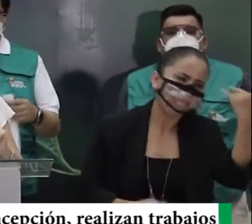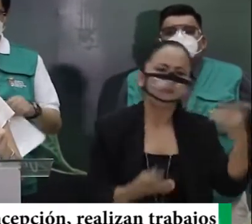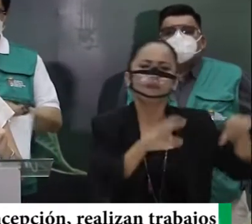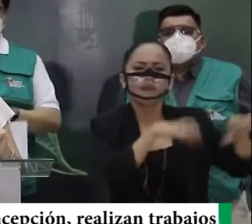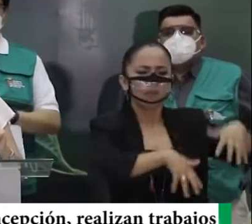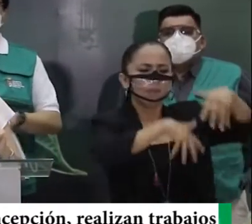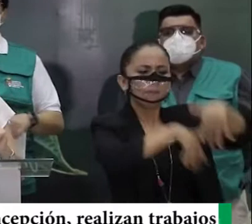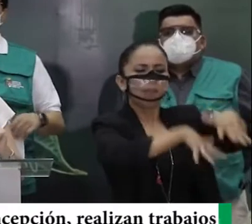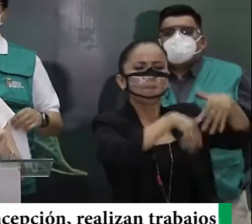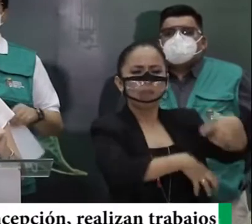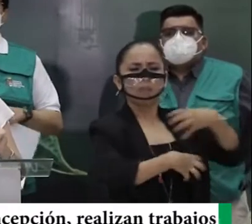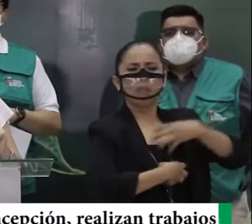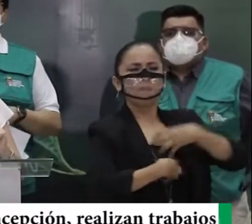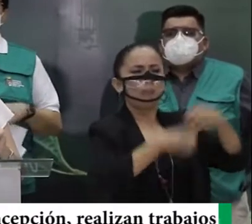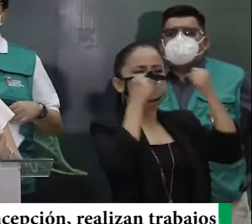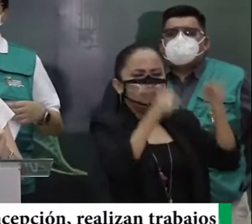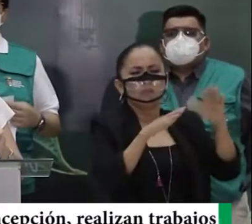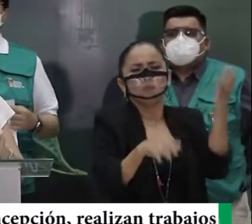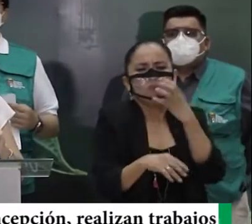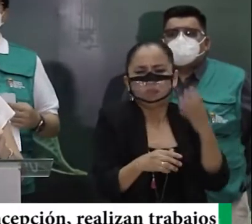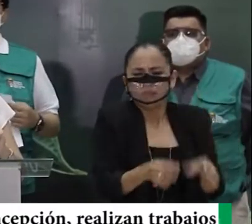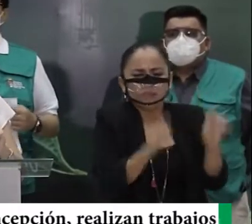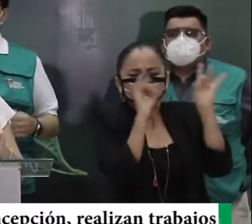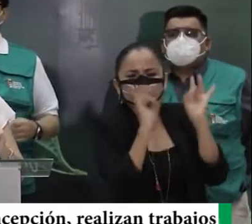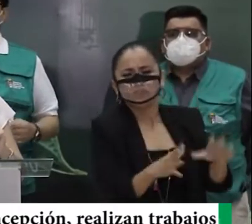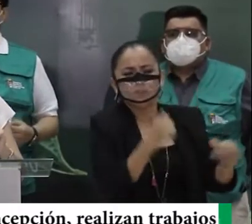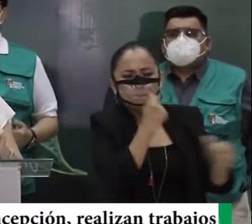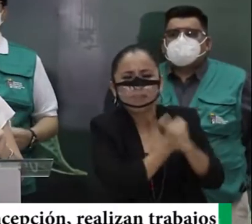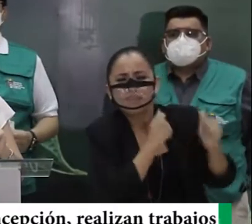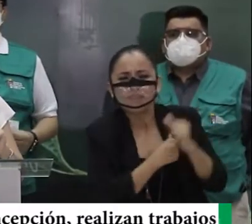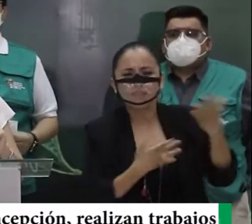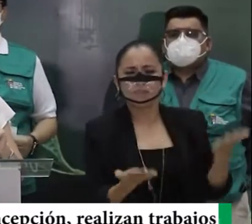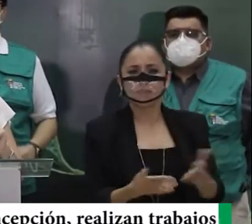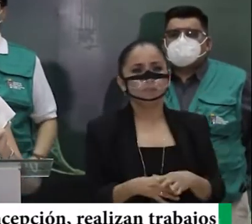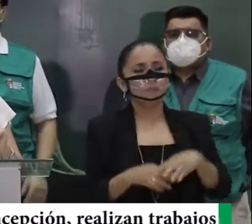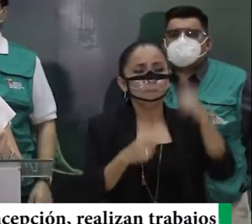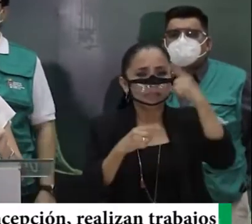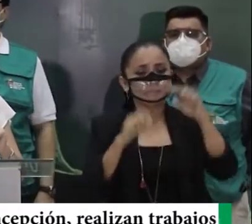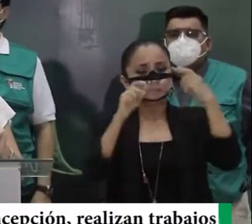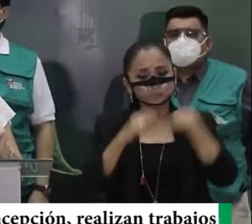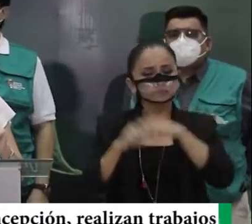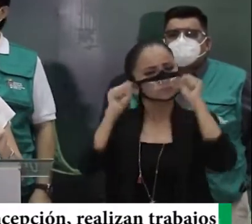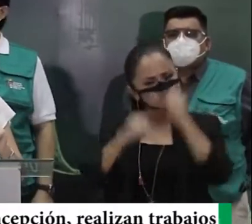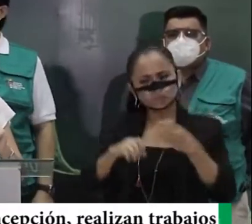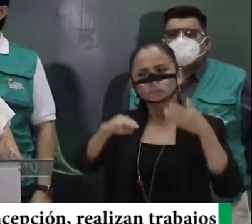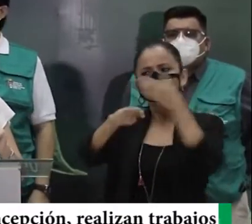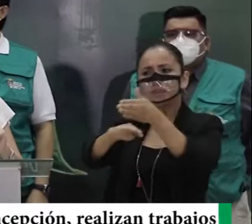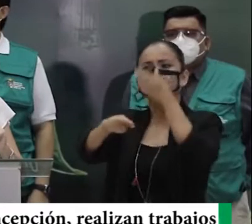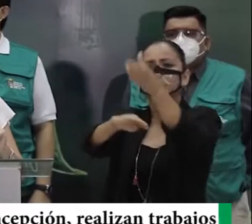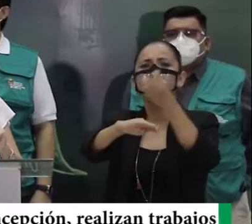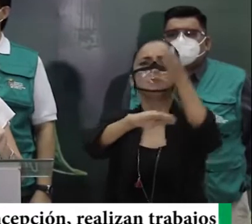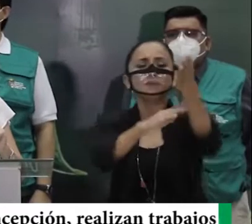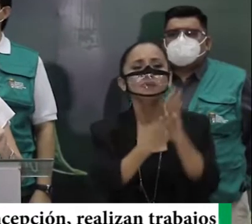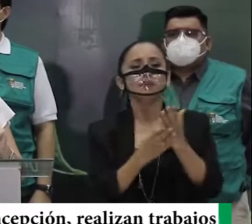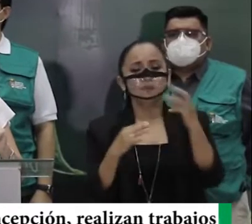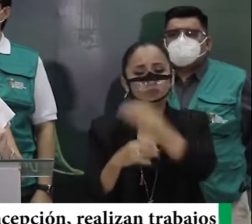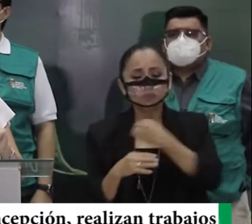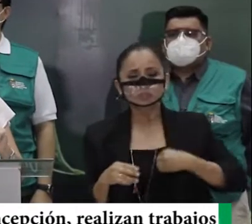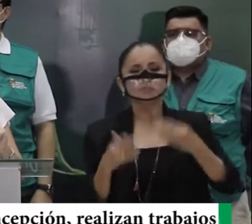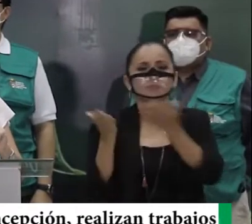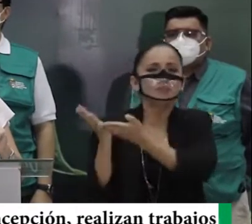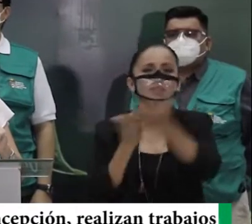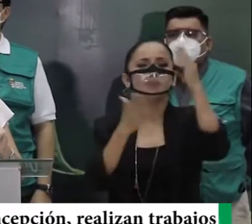estas acciones, de poner, acciones criminales, para que podamos, seguir atendiendo, nuestros municipios, seguir llegando, con